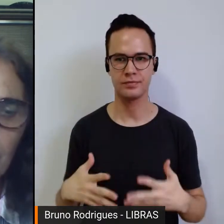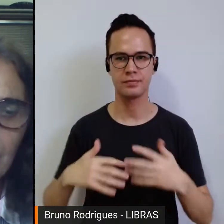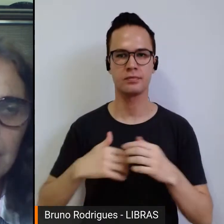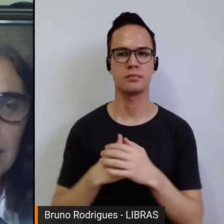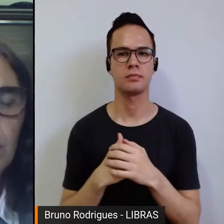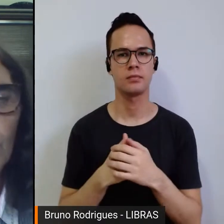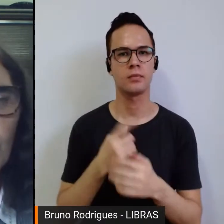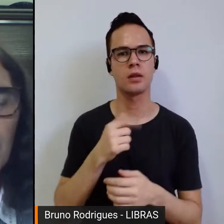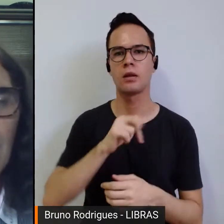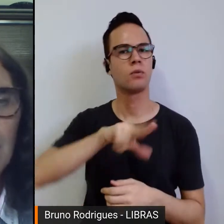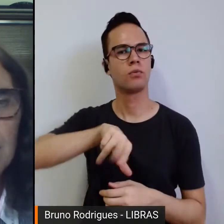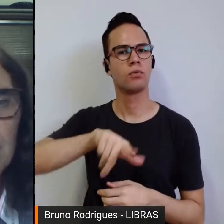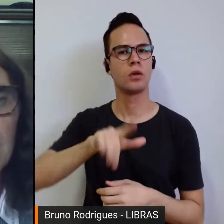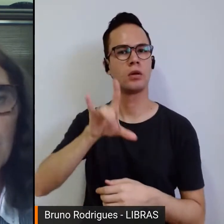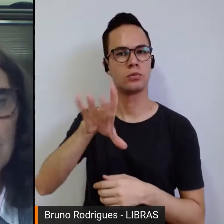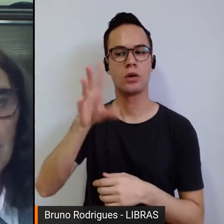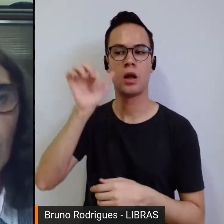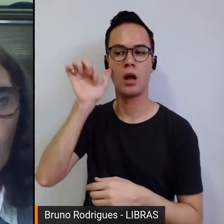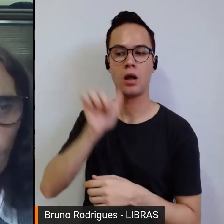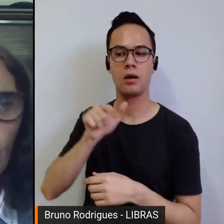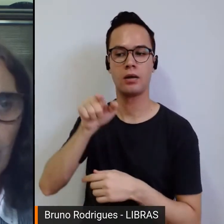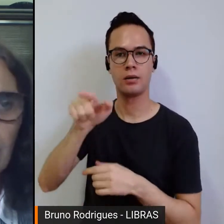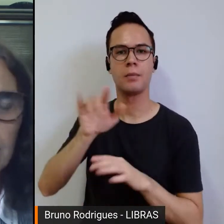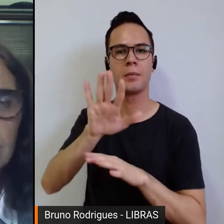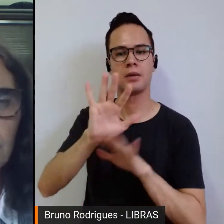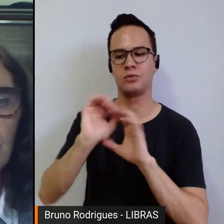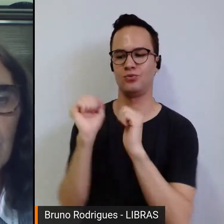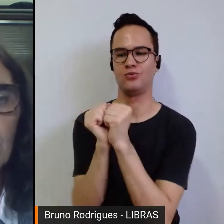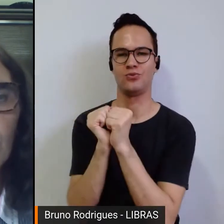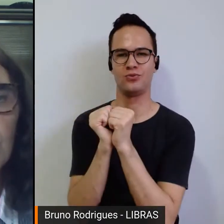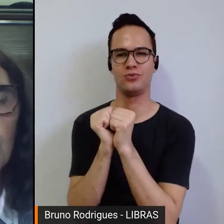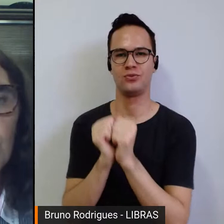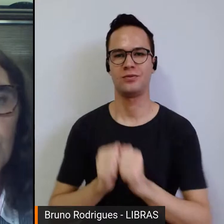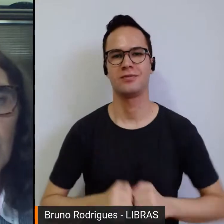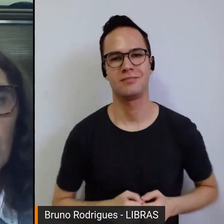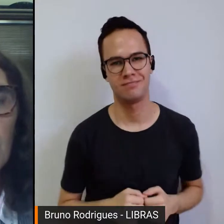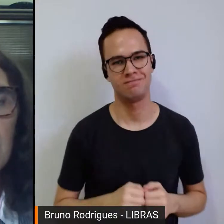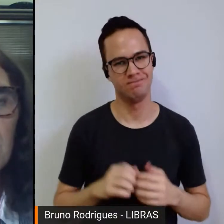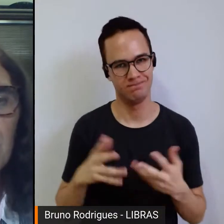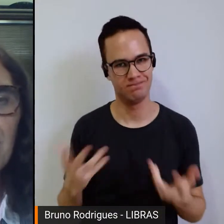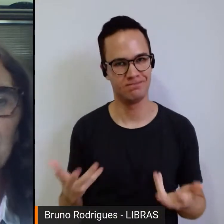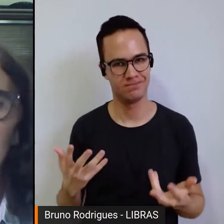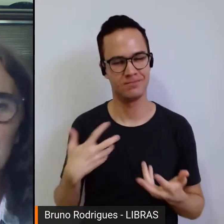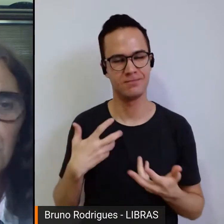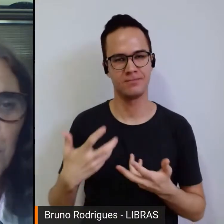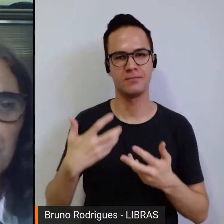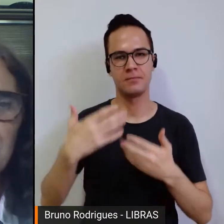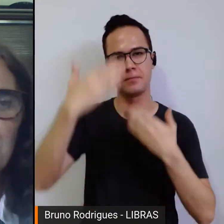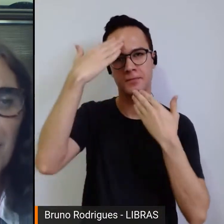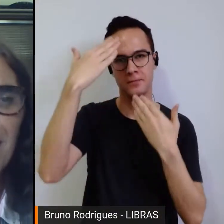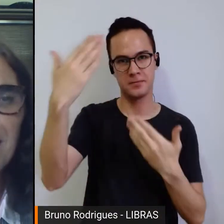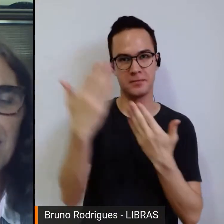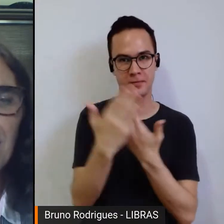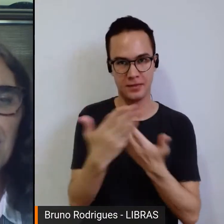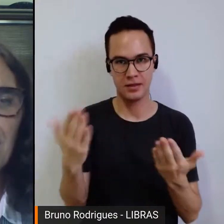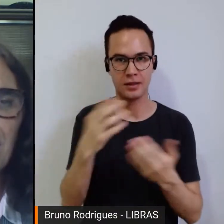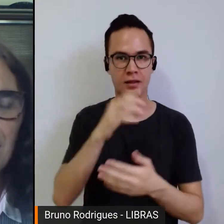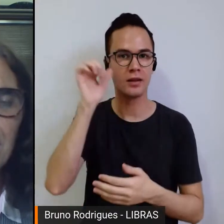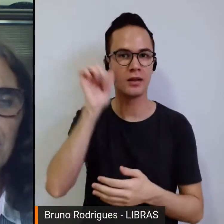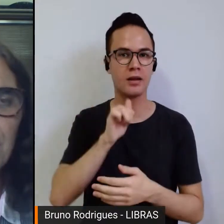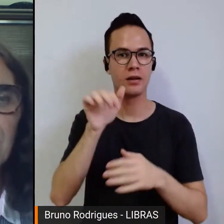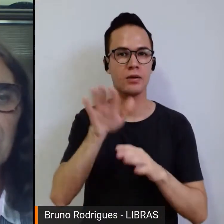não é mais sobre elas, mas é com elas, né, e com isso eu queria também agradecer a todas as mulheres,